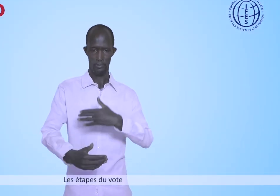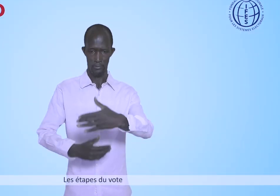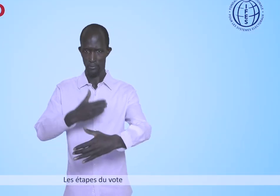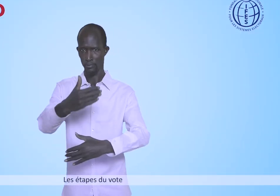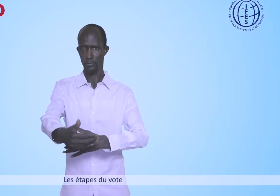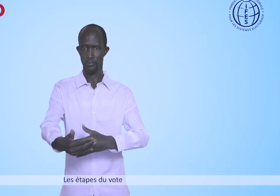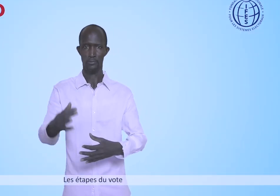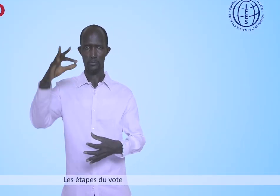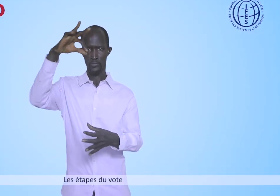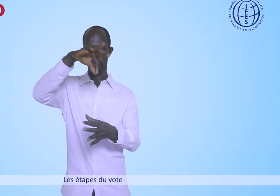Les étapes du vote